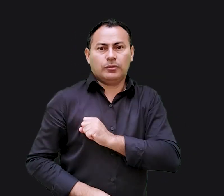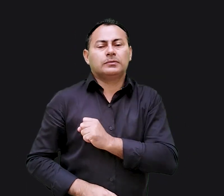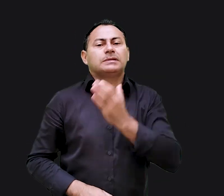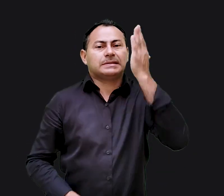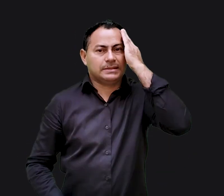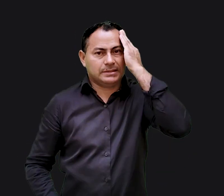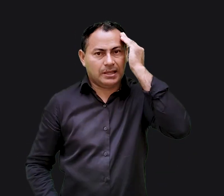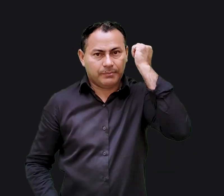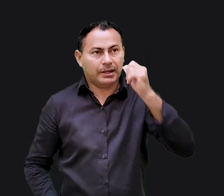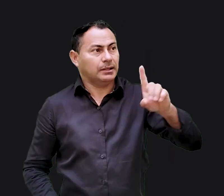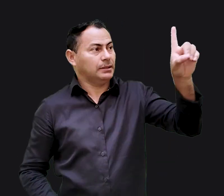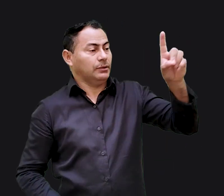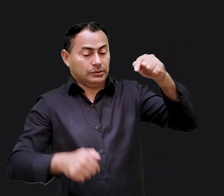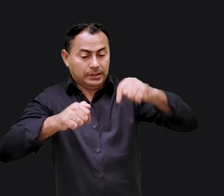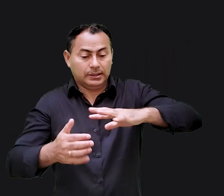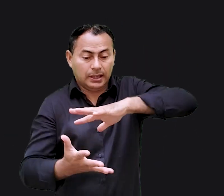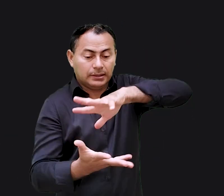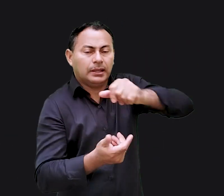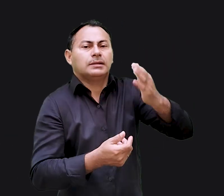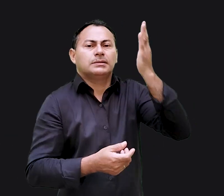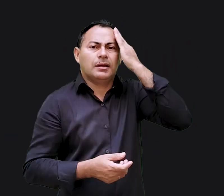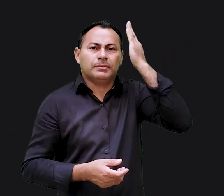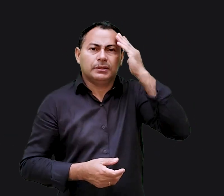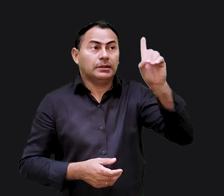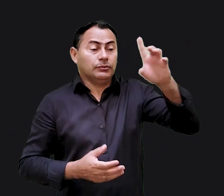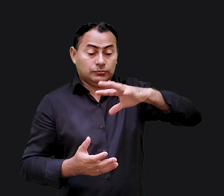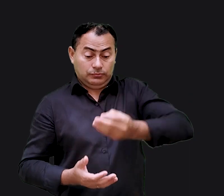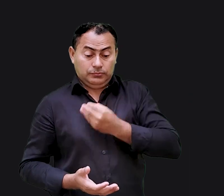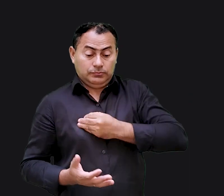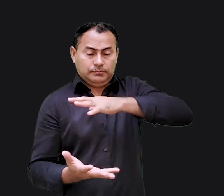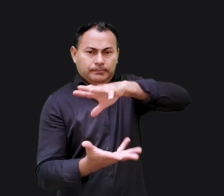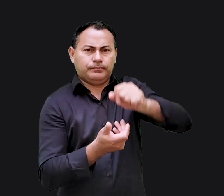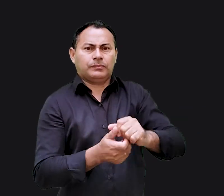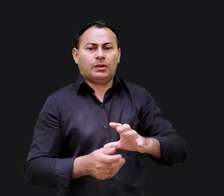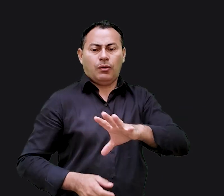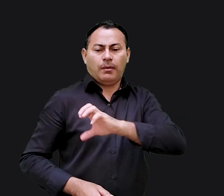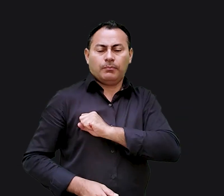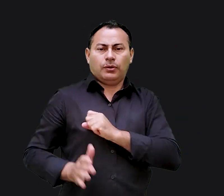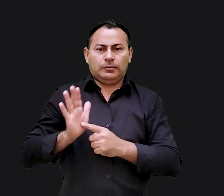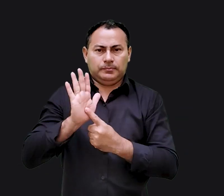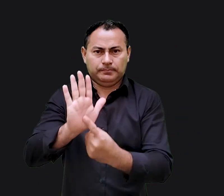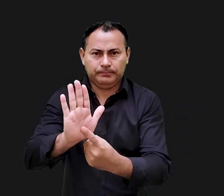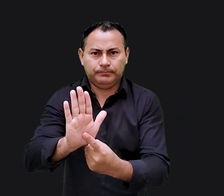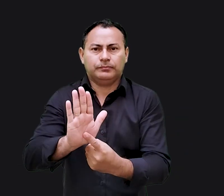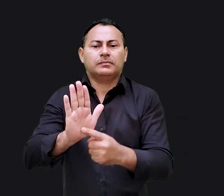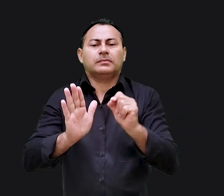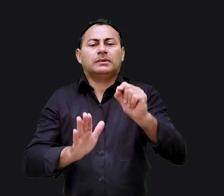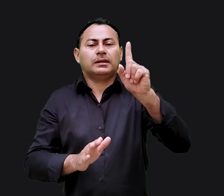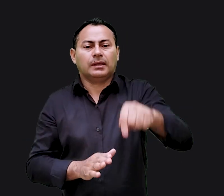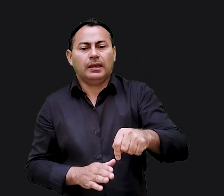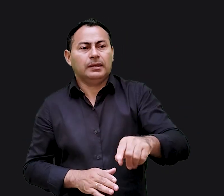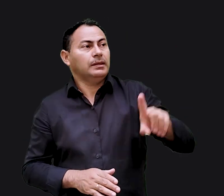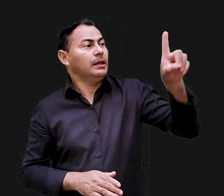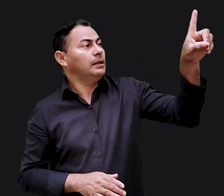do seu amor. Aí você descobrirá Deus na Terra, porque o amor é uma das formas pelas quais Deus expressa quem